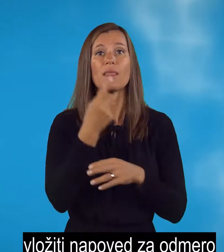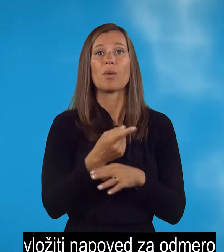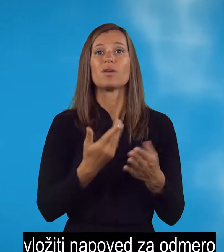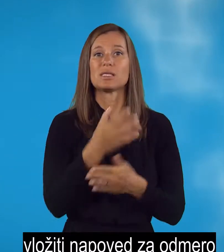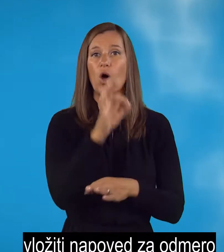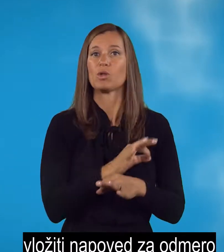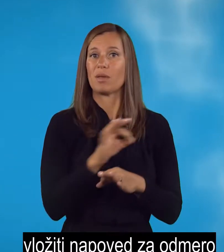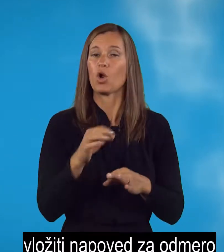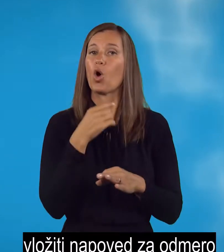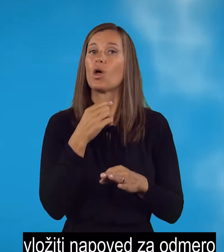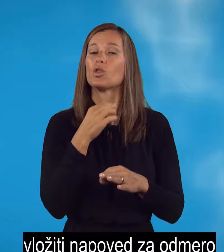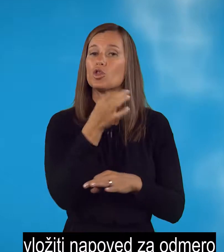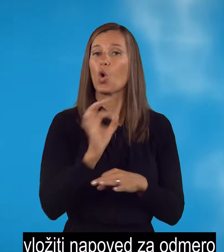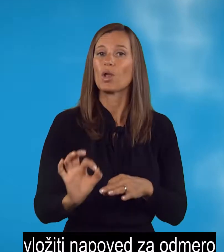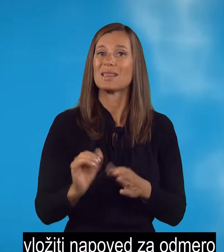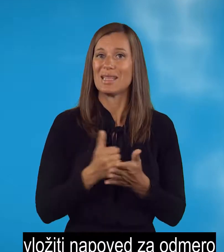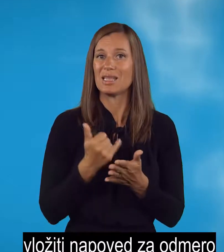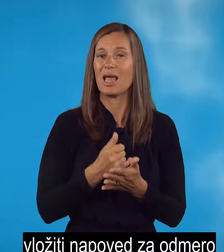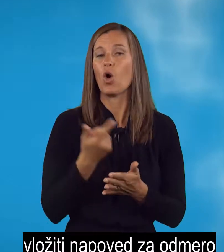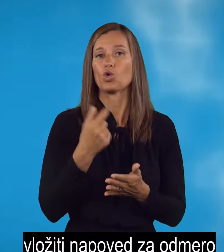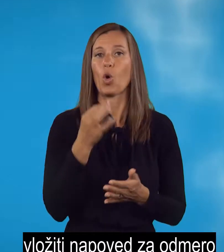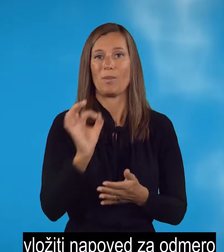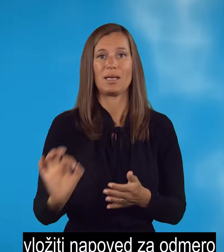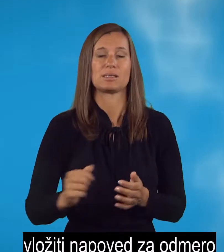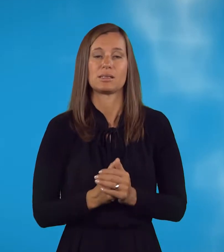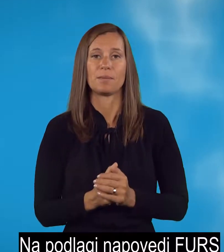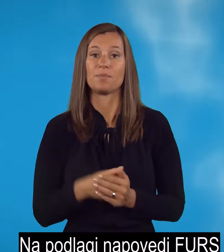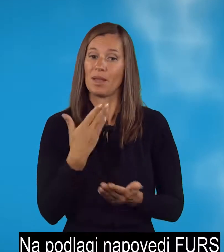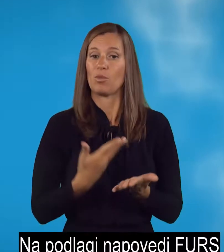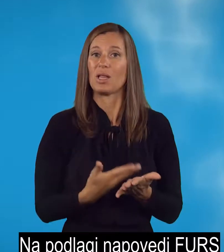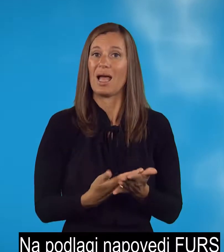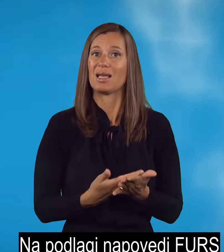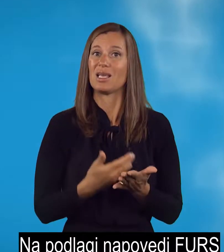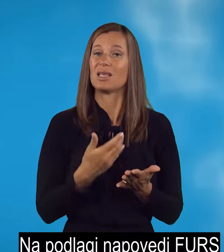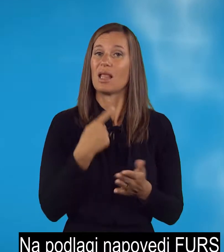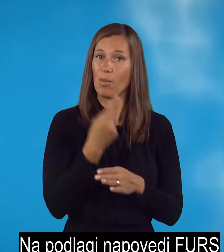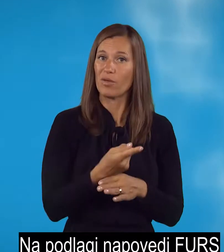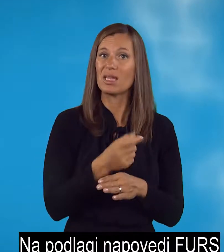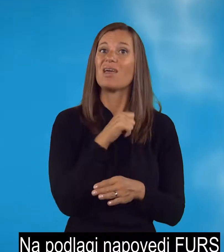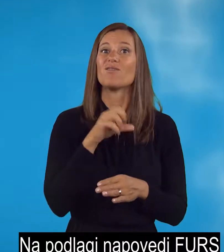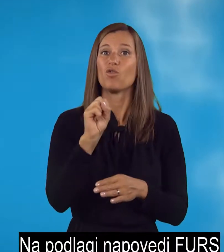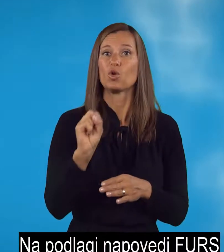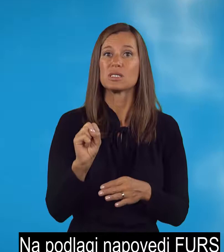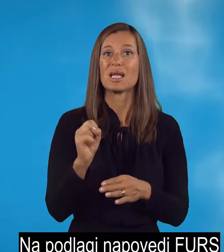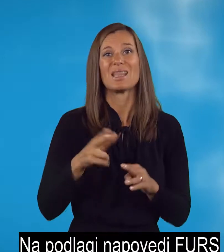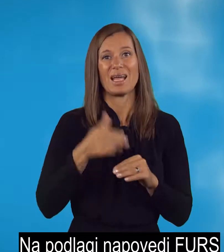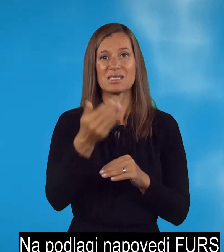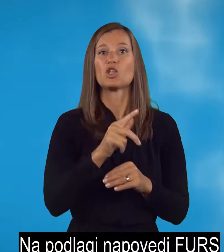odmero dohodnine od obresti. Na podlagi na povedi, FURS najkasneje do 30. aprila